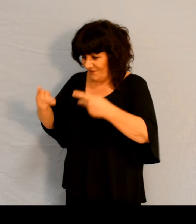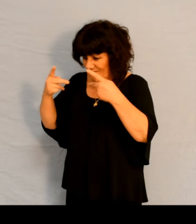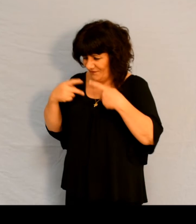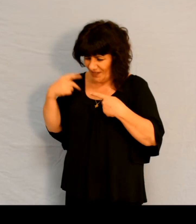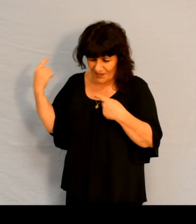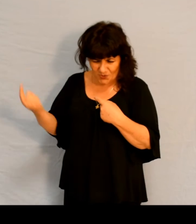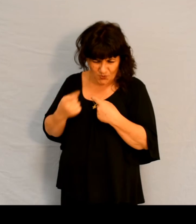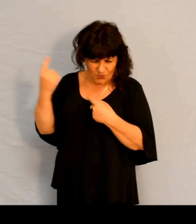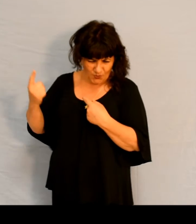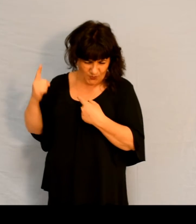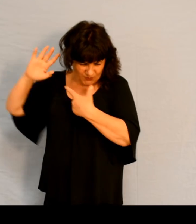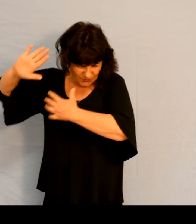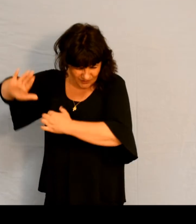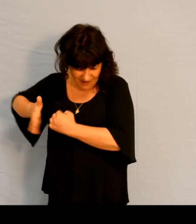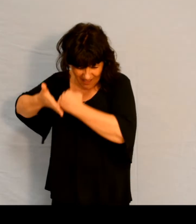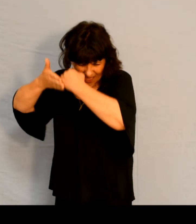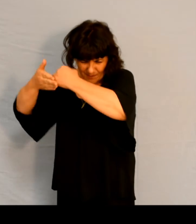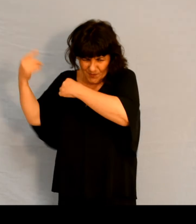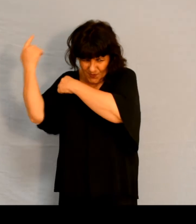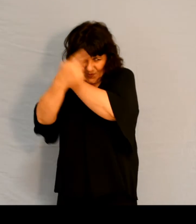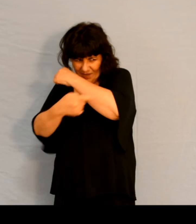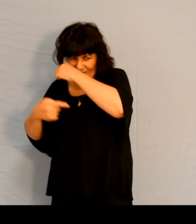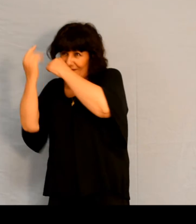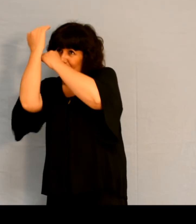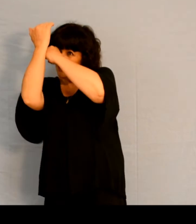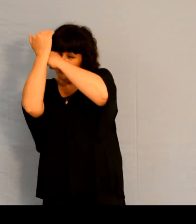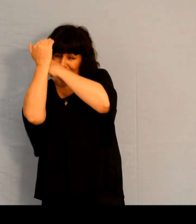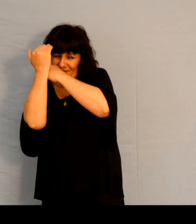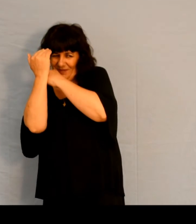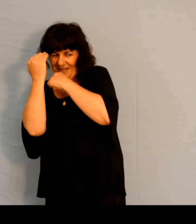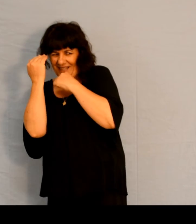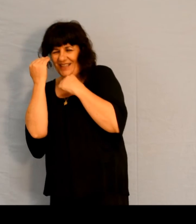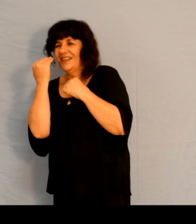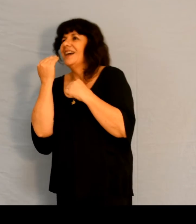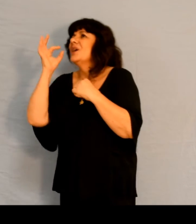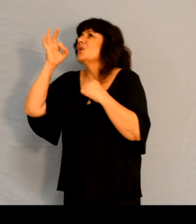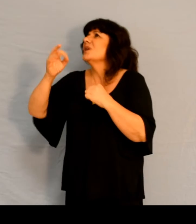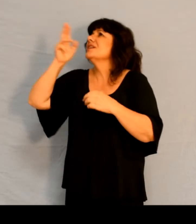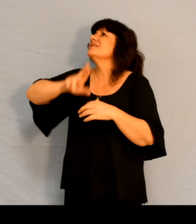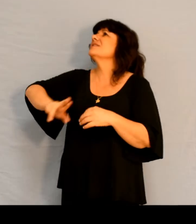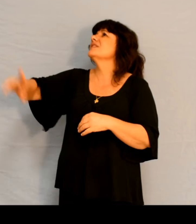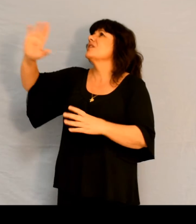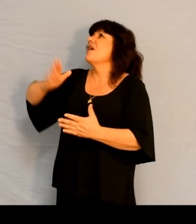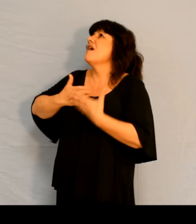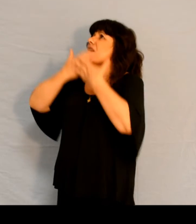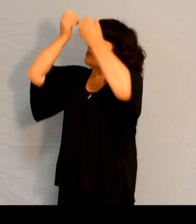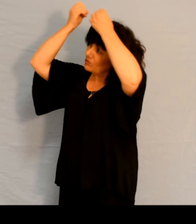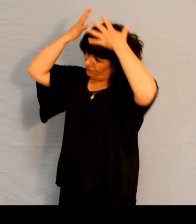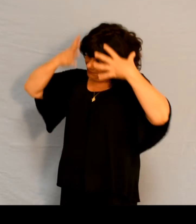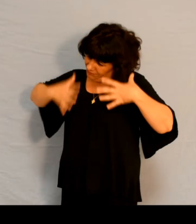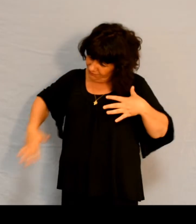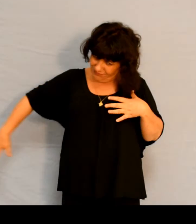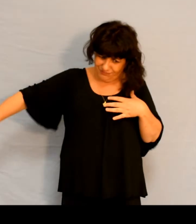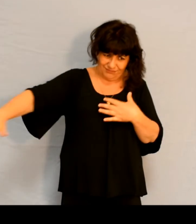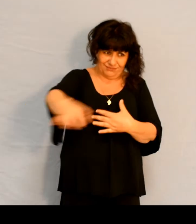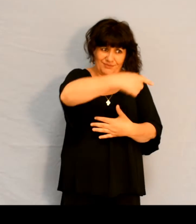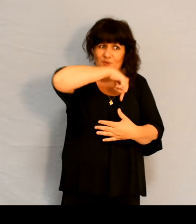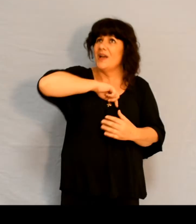un bouclier Que ton amour Seigneur soit sur nous Comme notre espoir